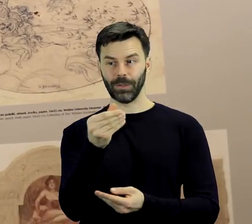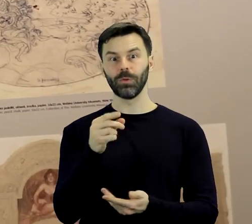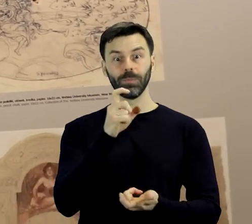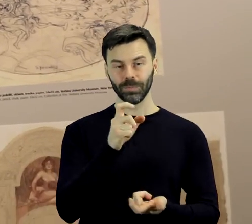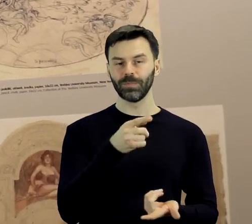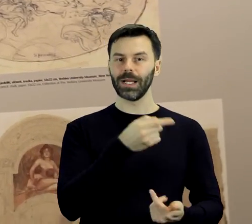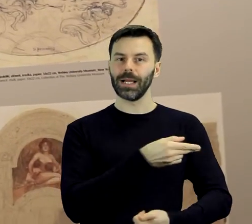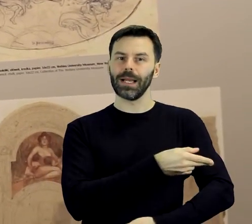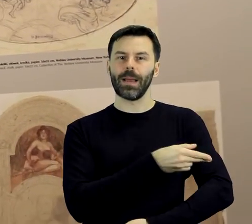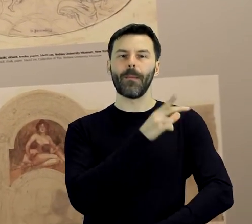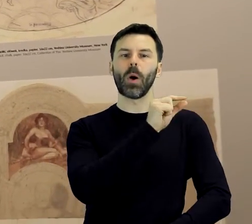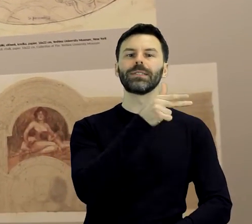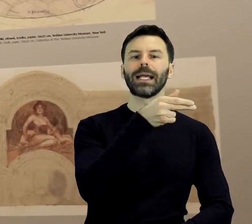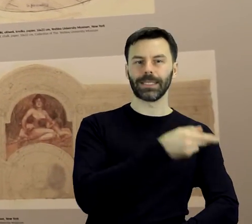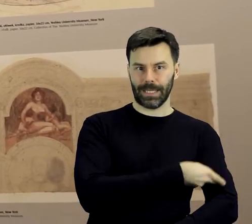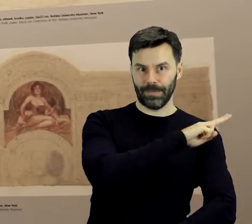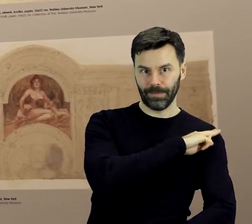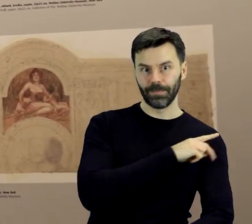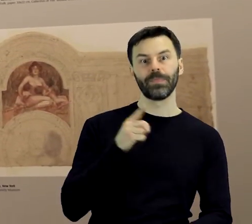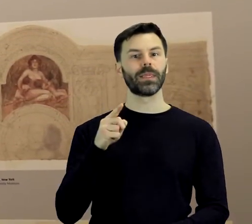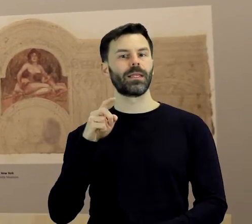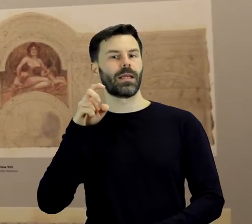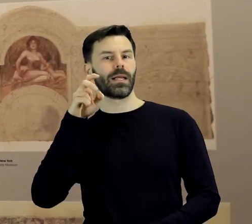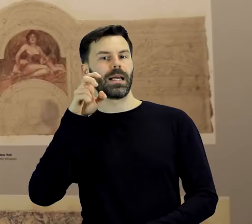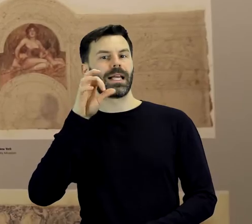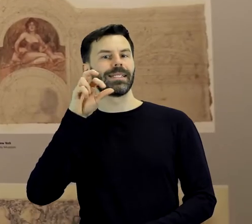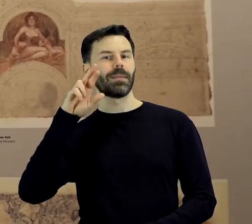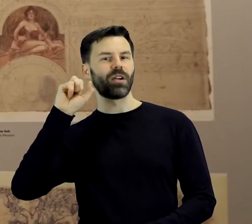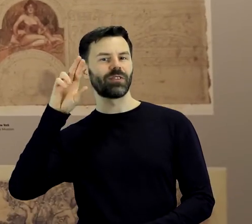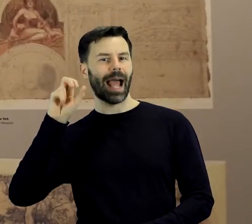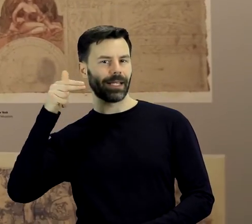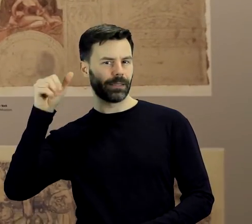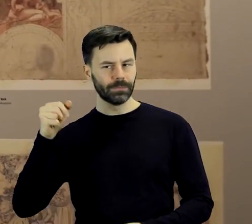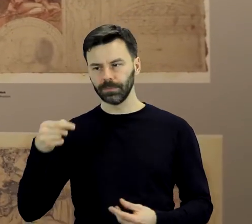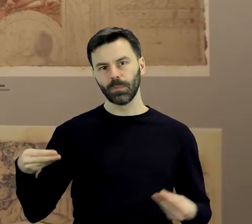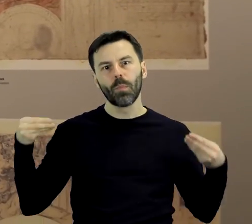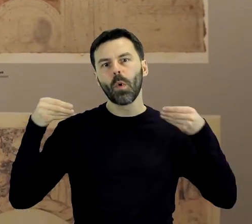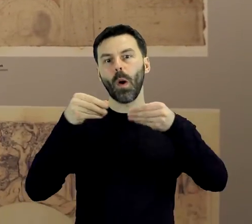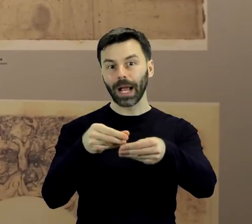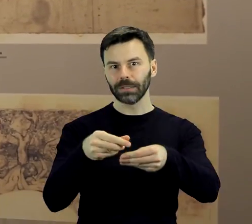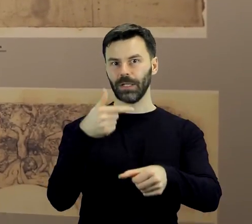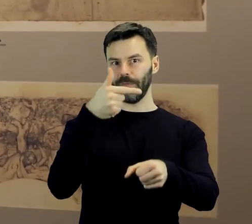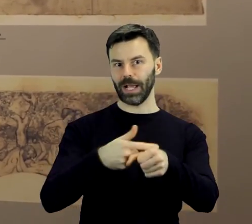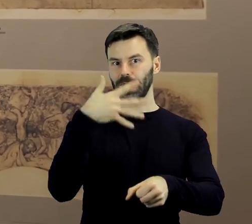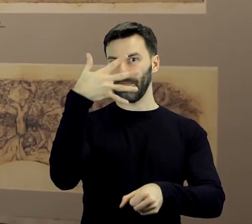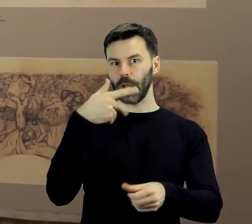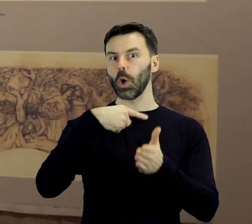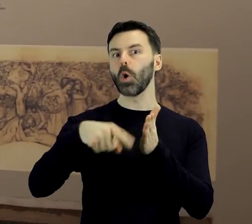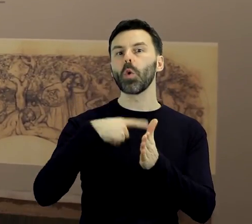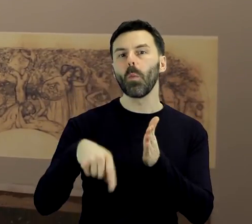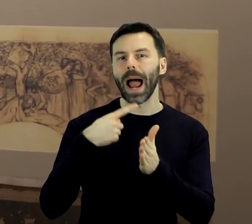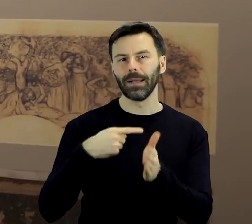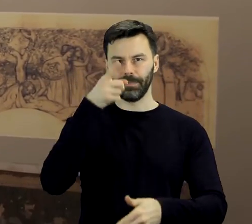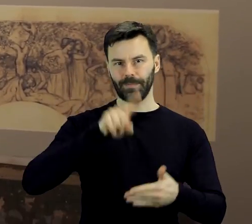Izraela Poznańskiego i Markusa Silbersteina. 25 rubli miesięcznie pozwoliło młodemu